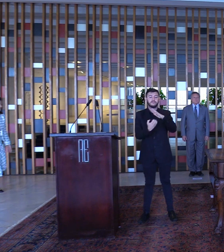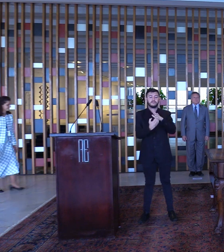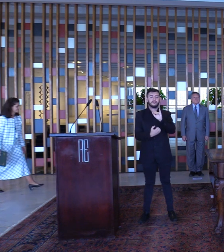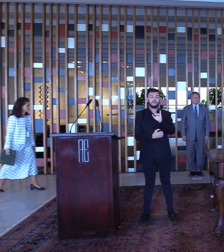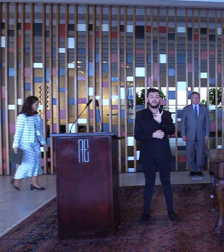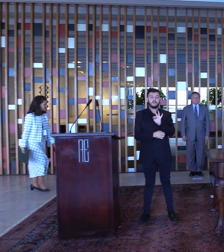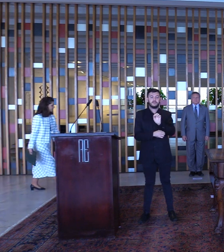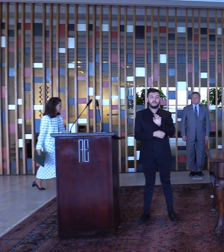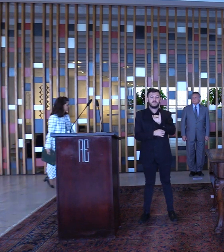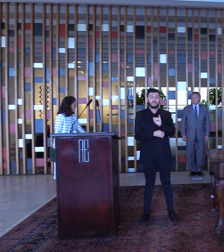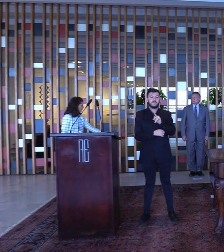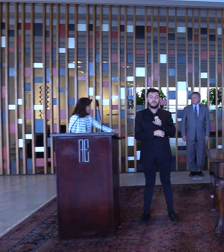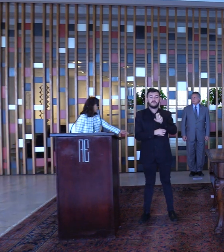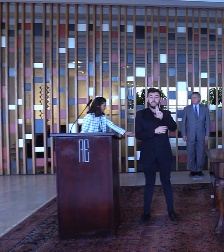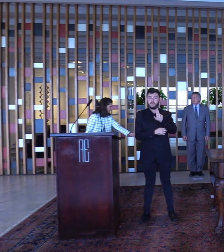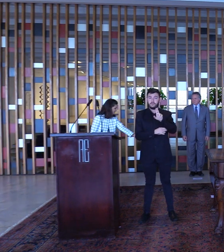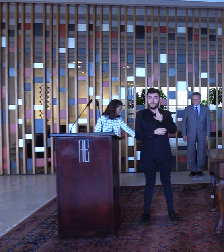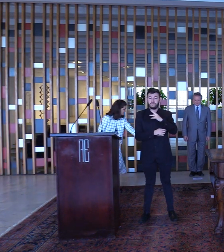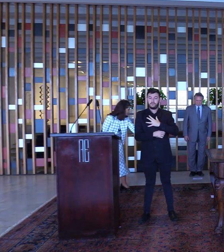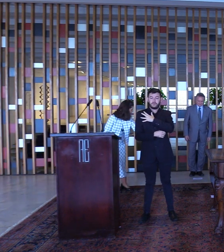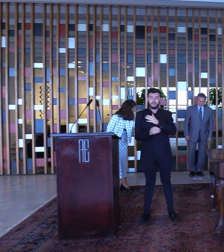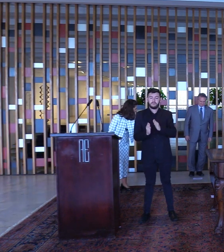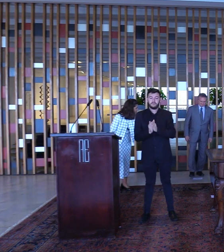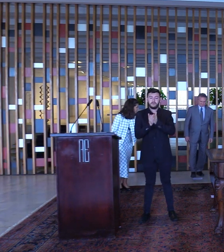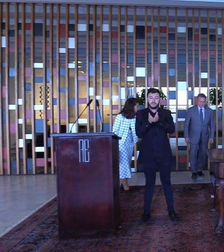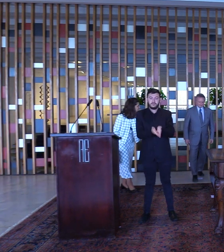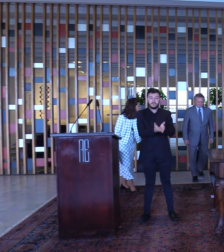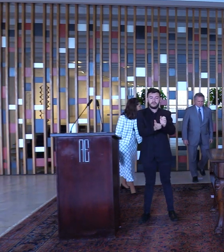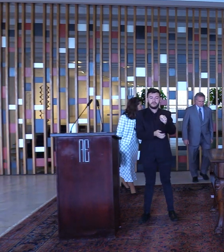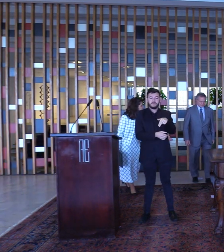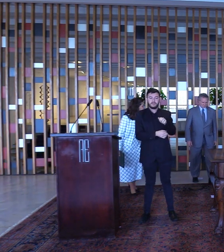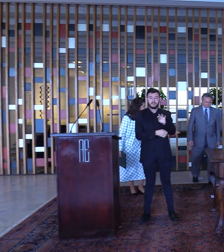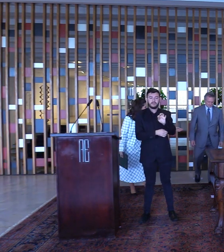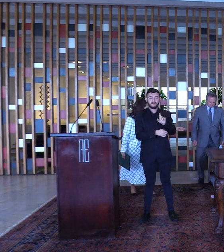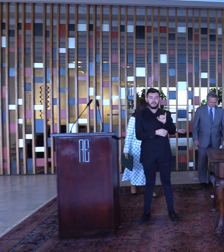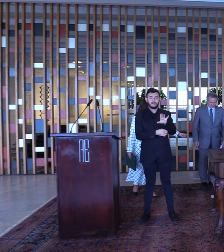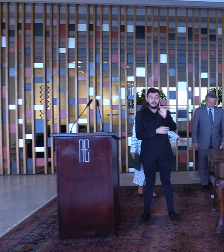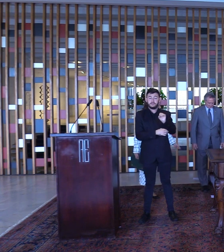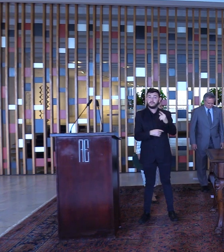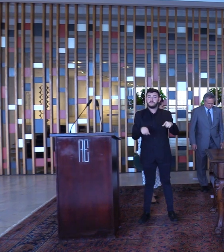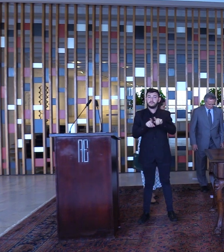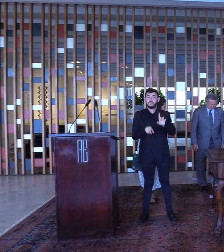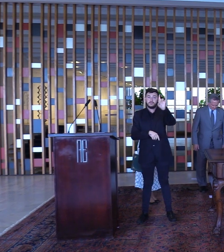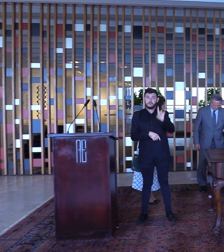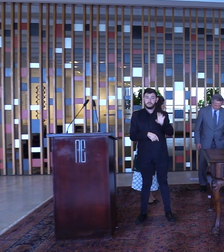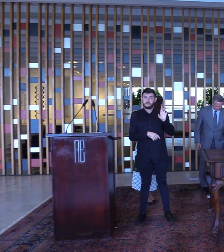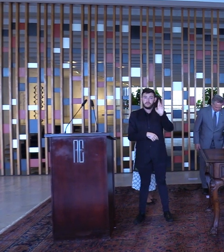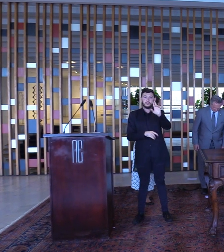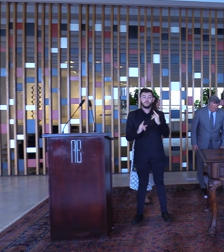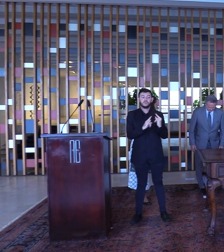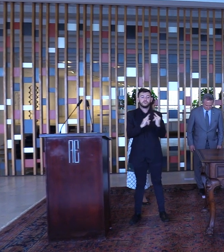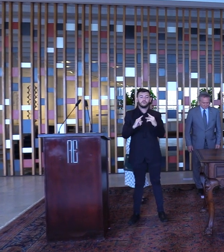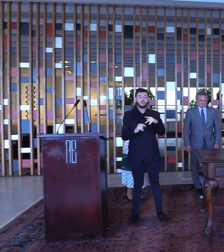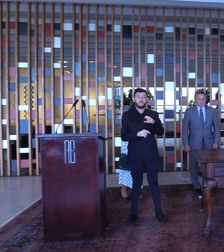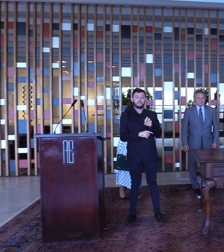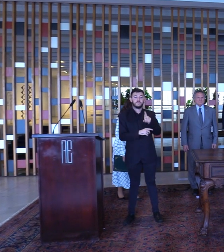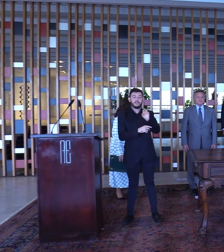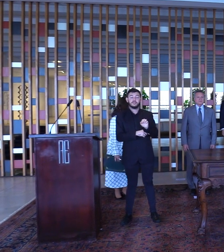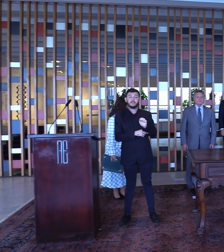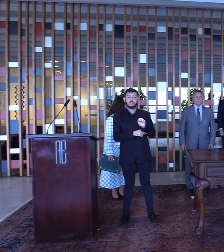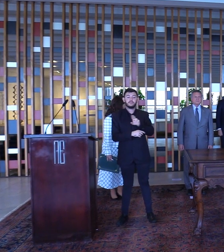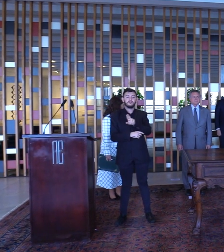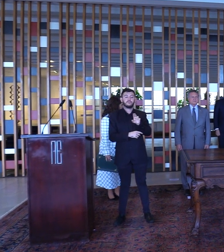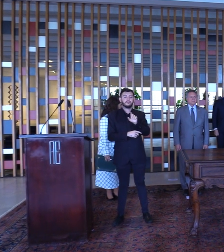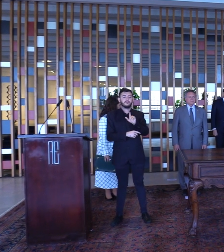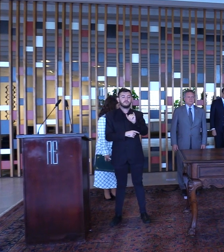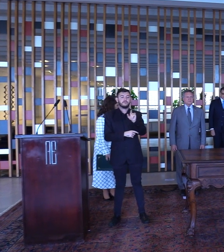Almirante Anatalício Risden Jr. O Diretor-Presidente do Instituto Pedra, Sr. Luiz Fernando de